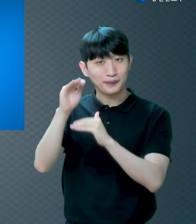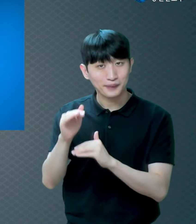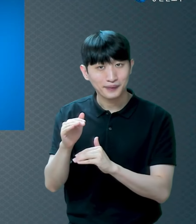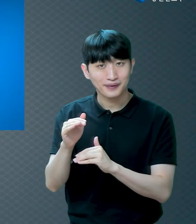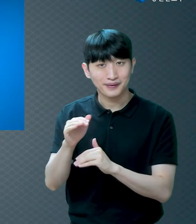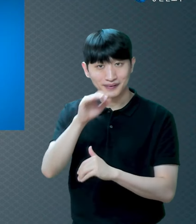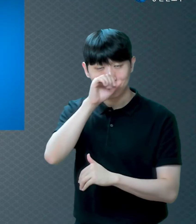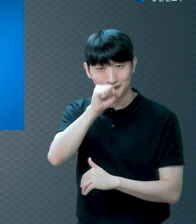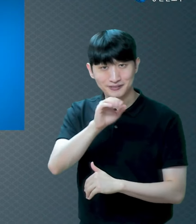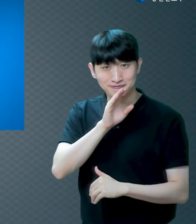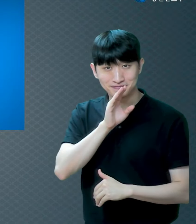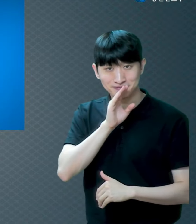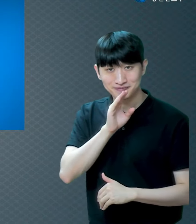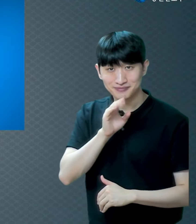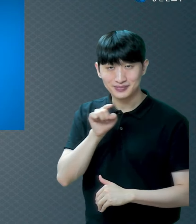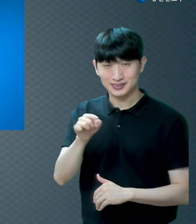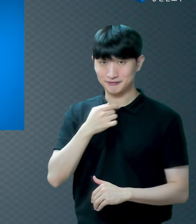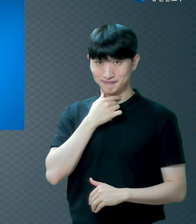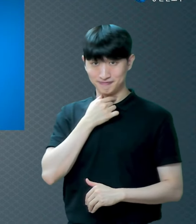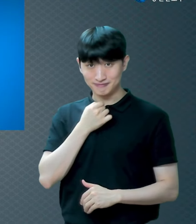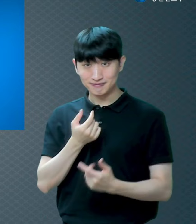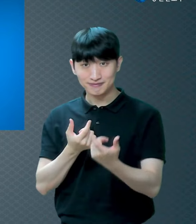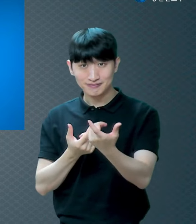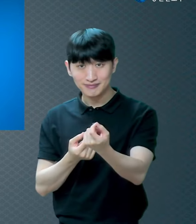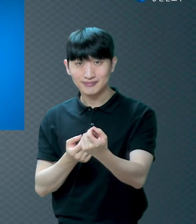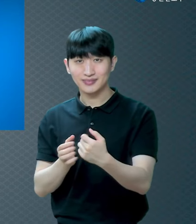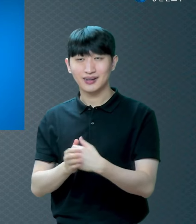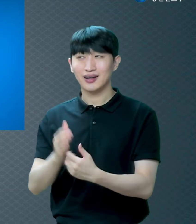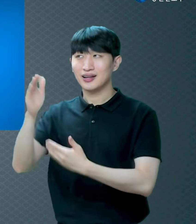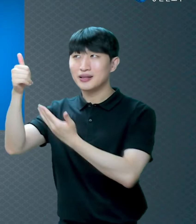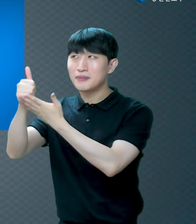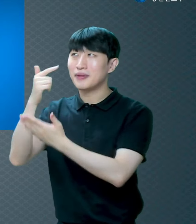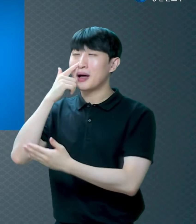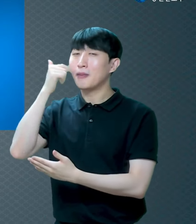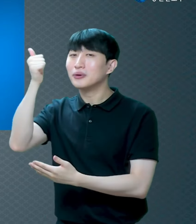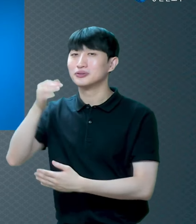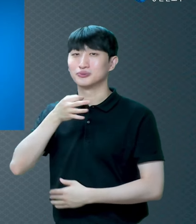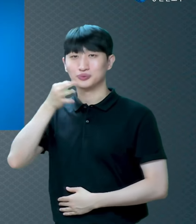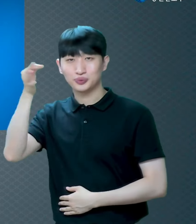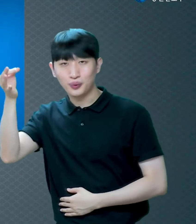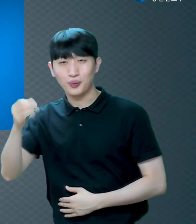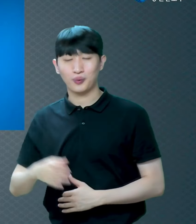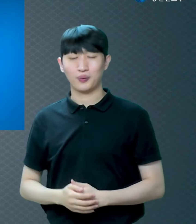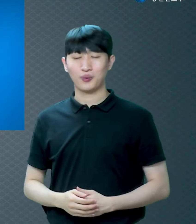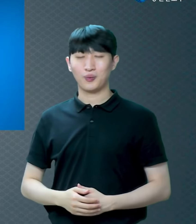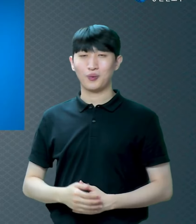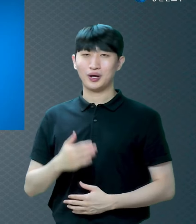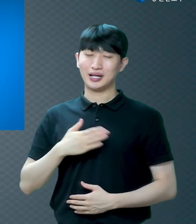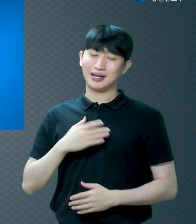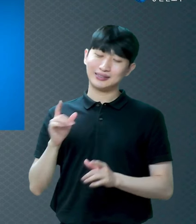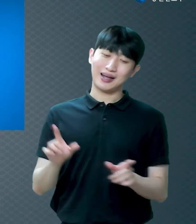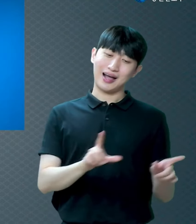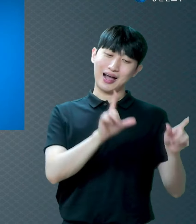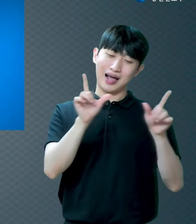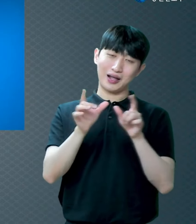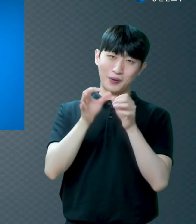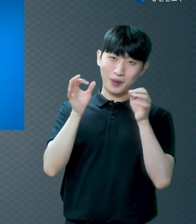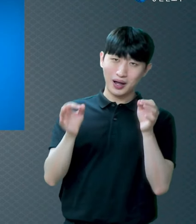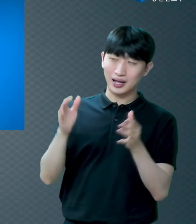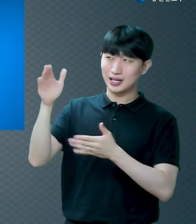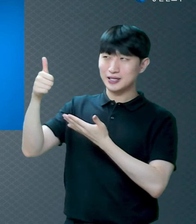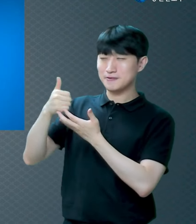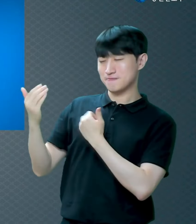그렇게 해보고 싶지 않아요? 하나님을 아버지라고 부를 수 있고 하나님의 도움으로 부족하지 않고